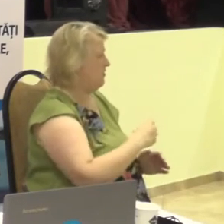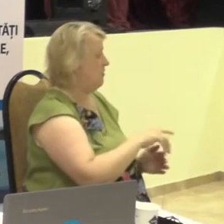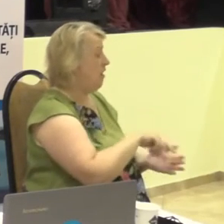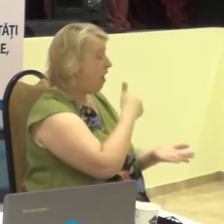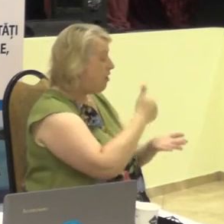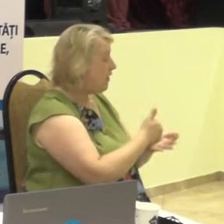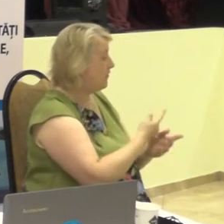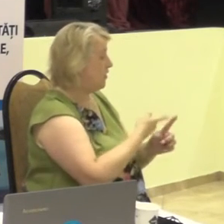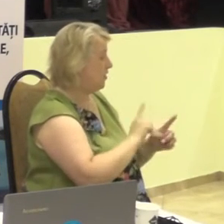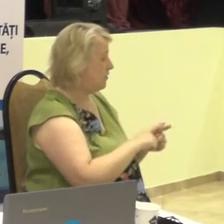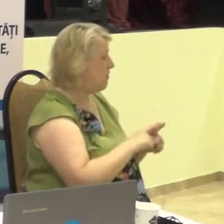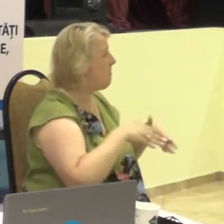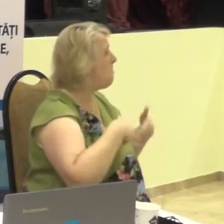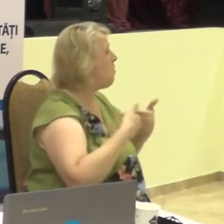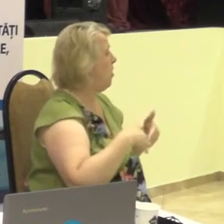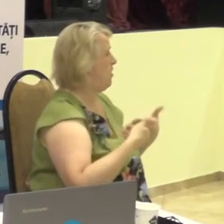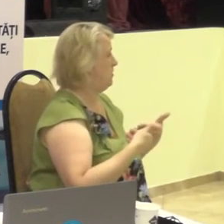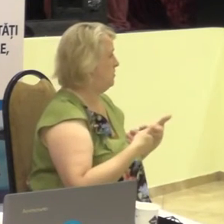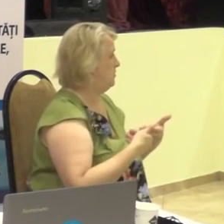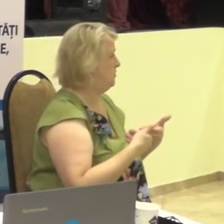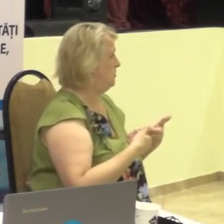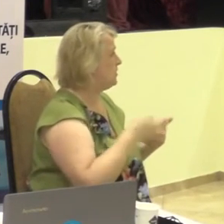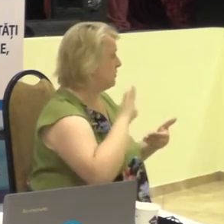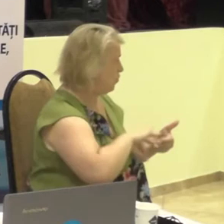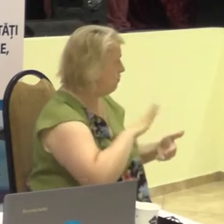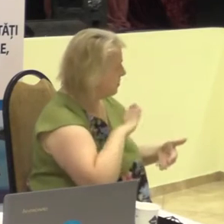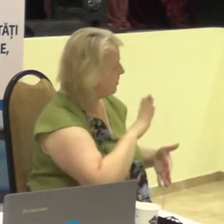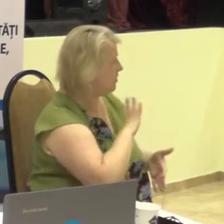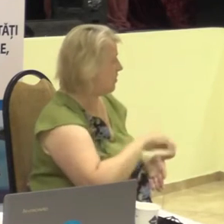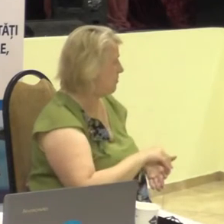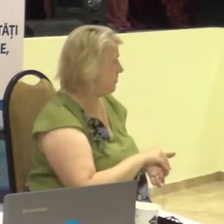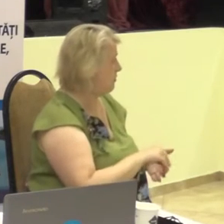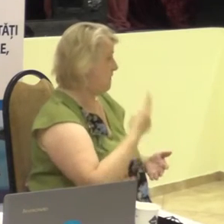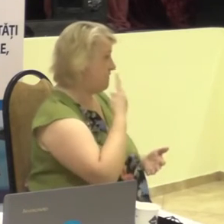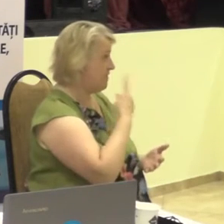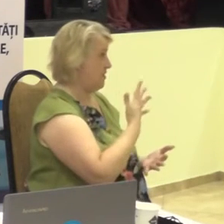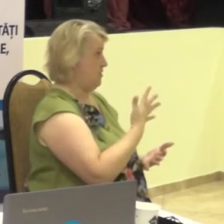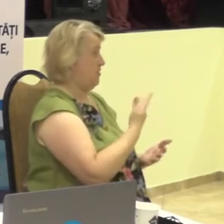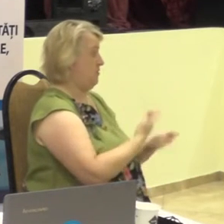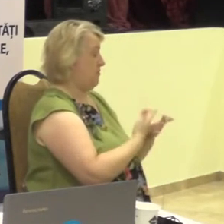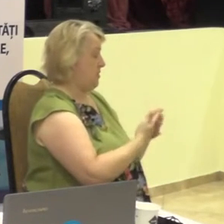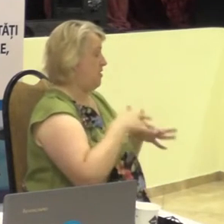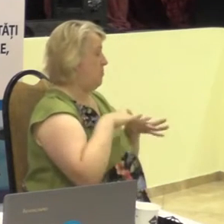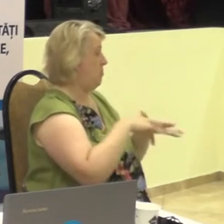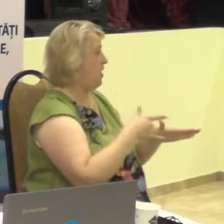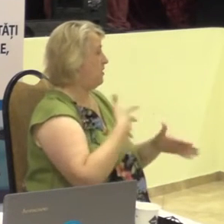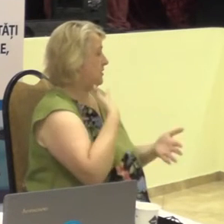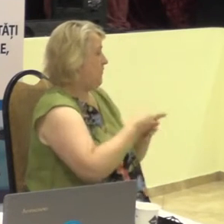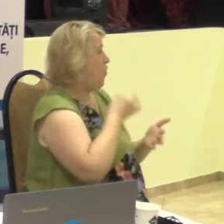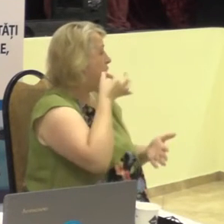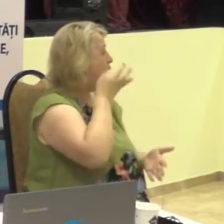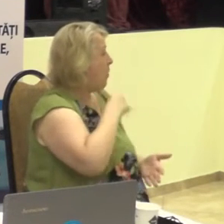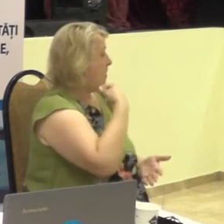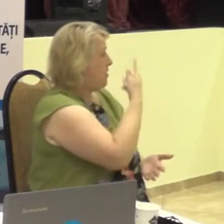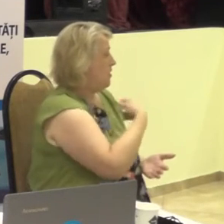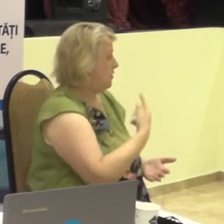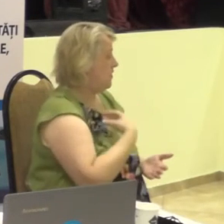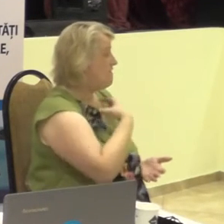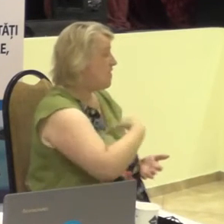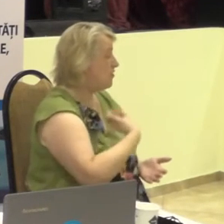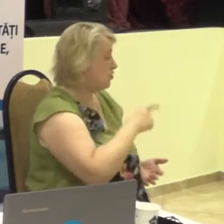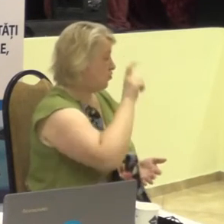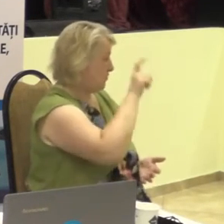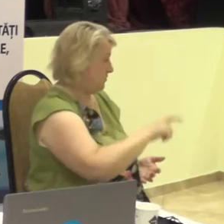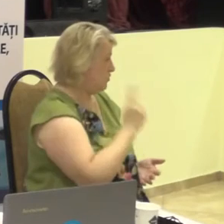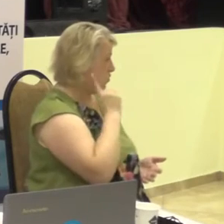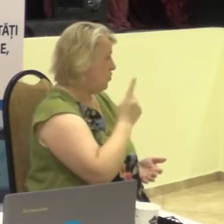eficiența lor, văzându-se în practică. E important ca persoana cu